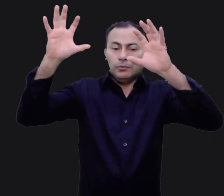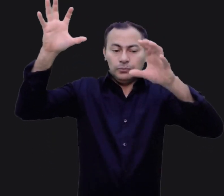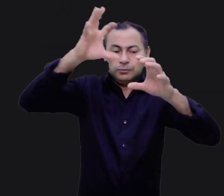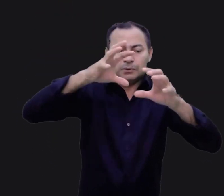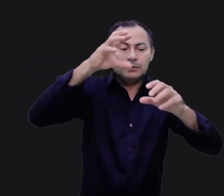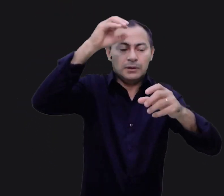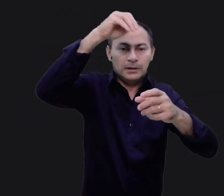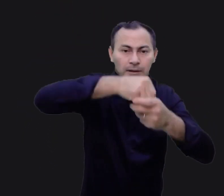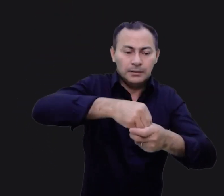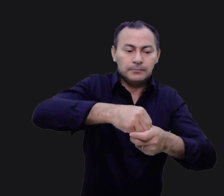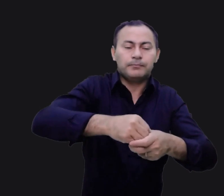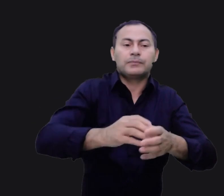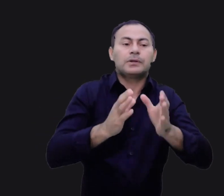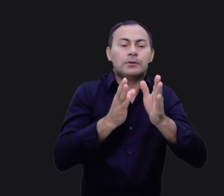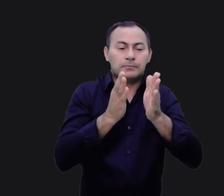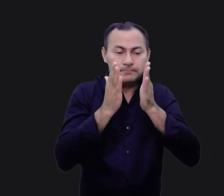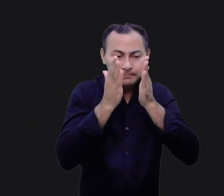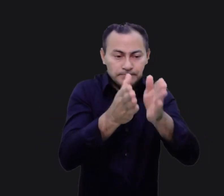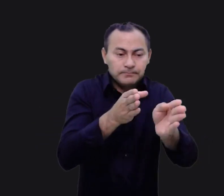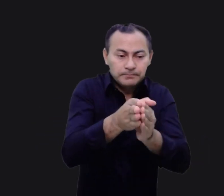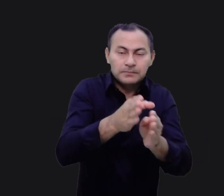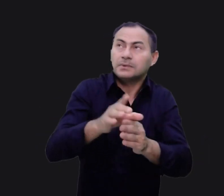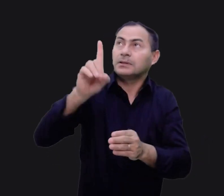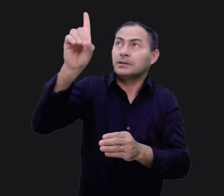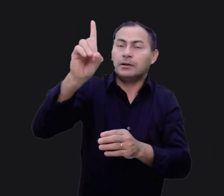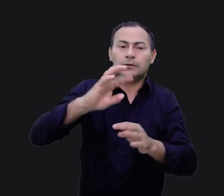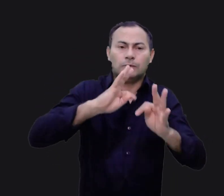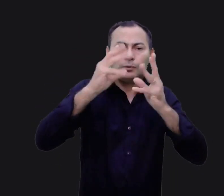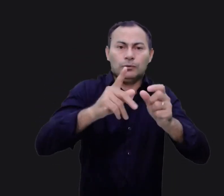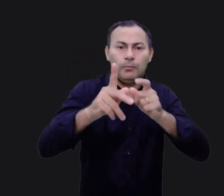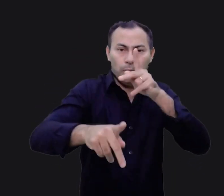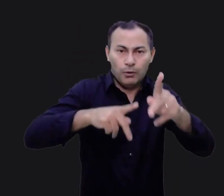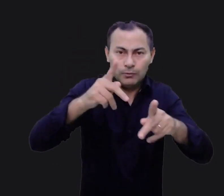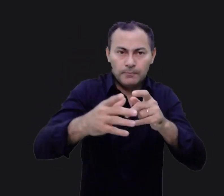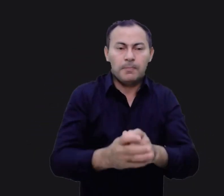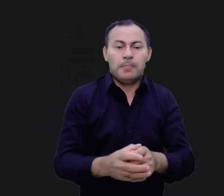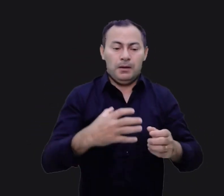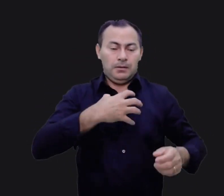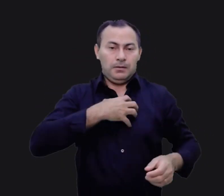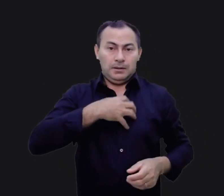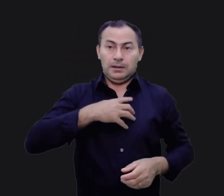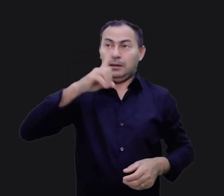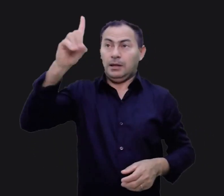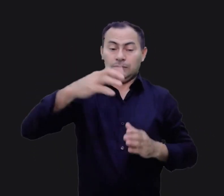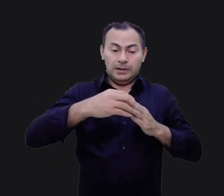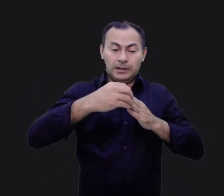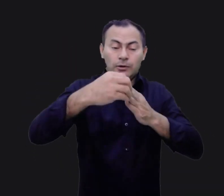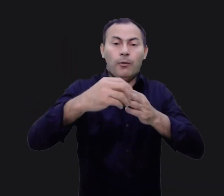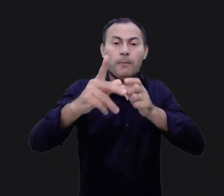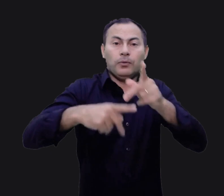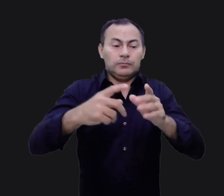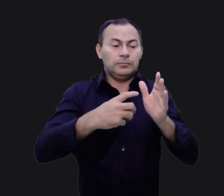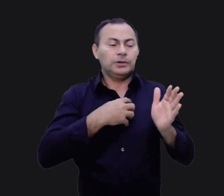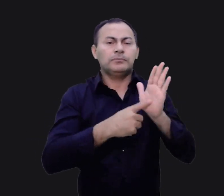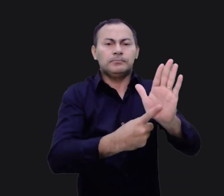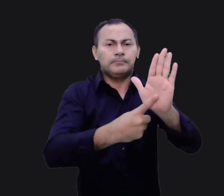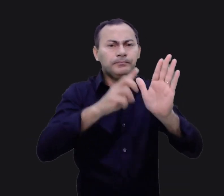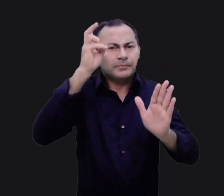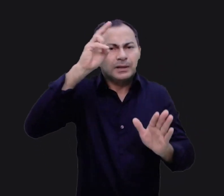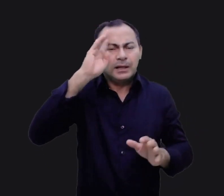tornando-a o centro de orientação divina para todo o povo. A maneira como Deus guiou aquele povo é uma figura alegórica